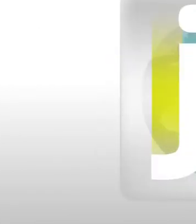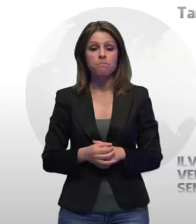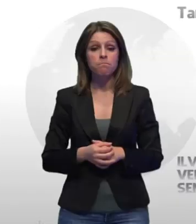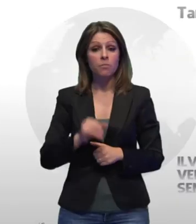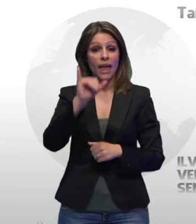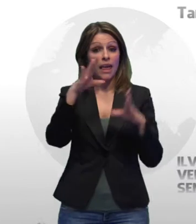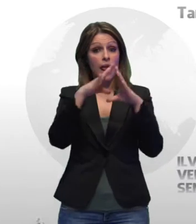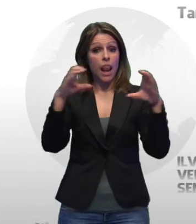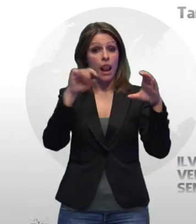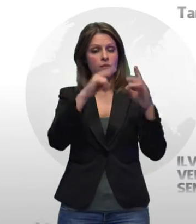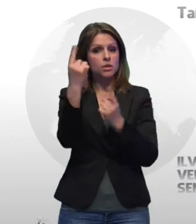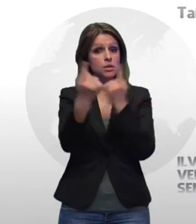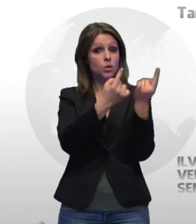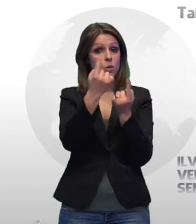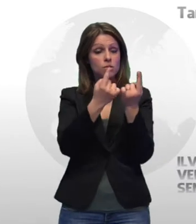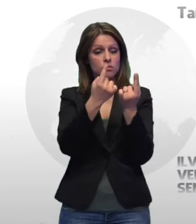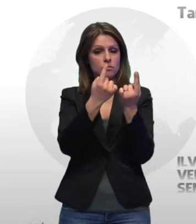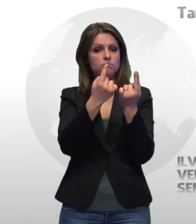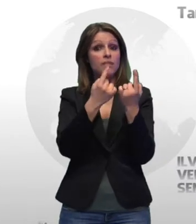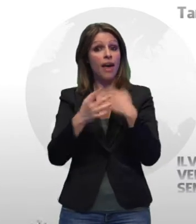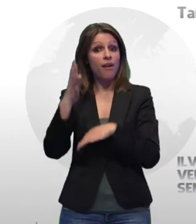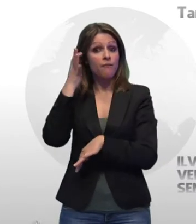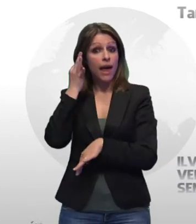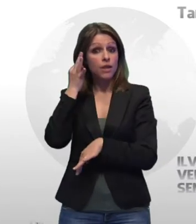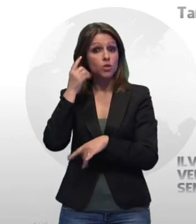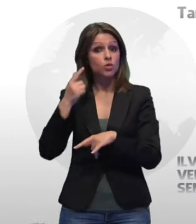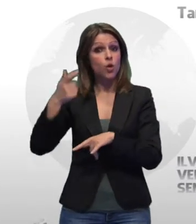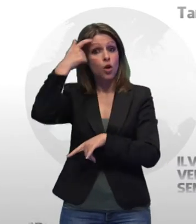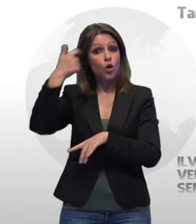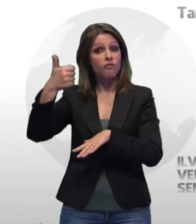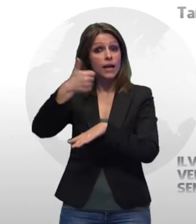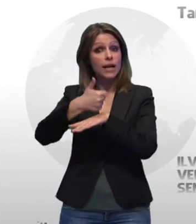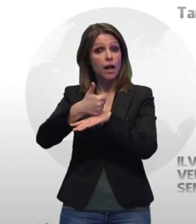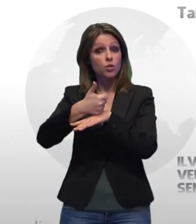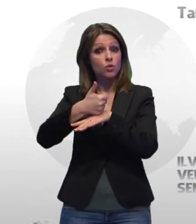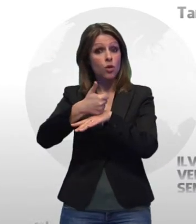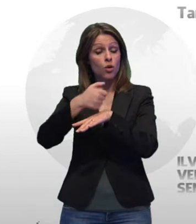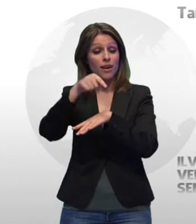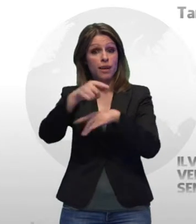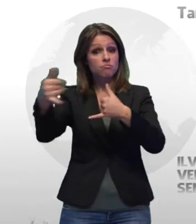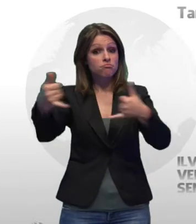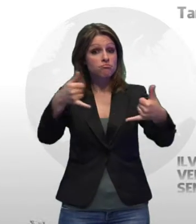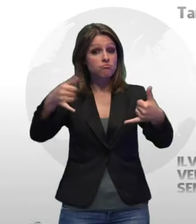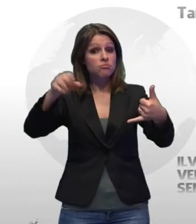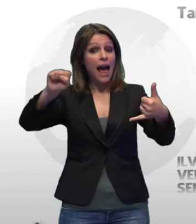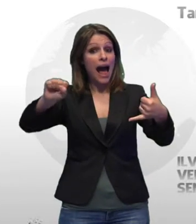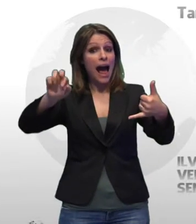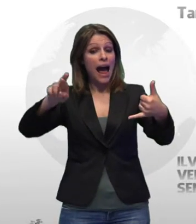La vicenda Ilva si difende il governatore Vendola, intercettato al telefono